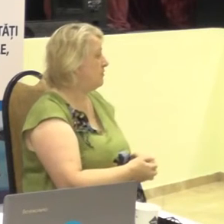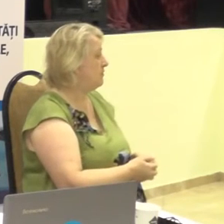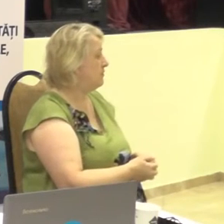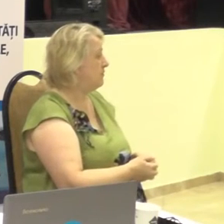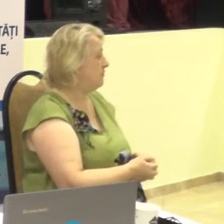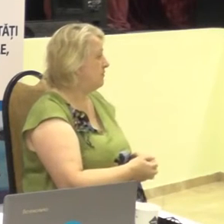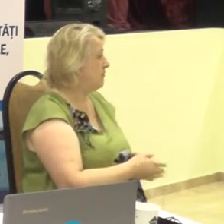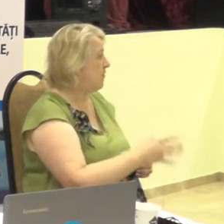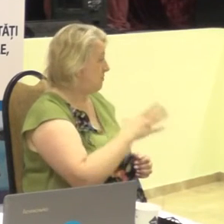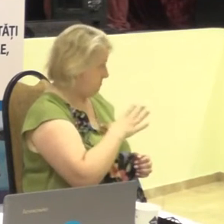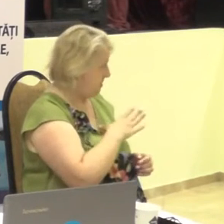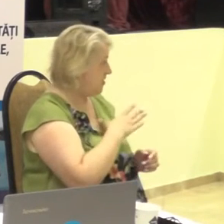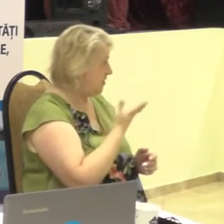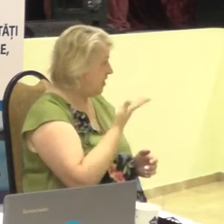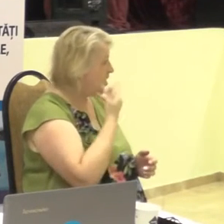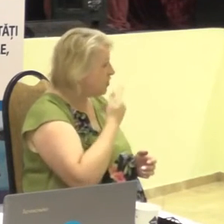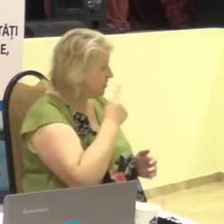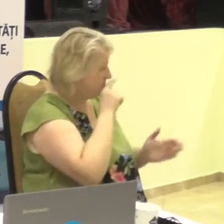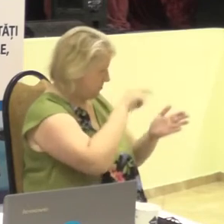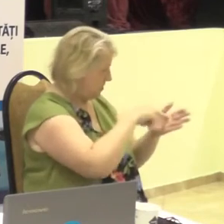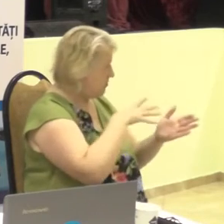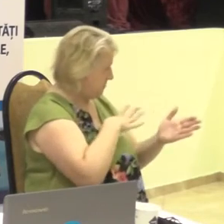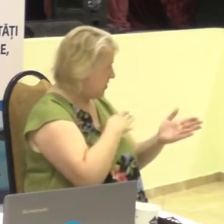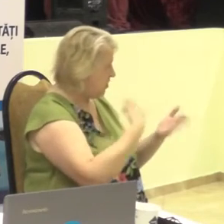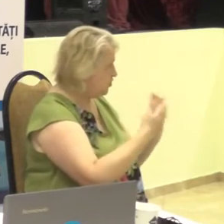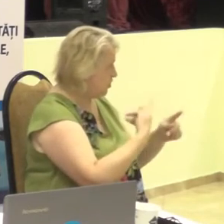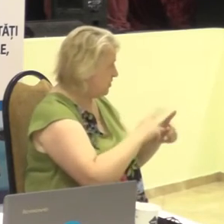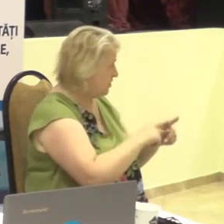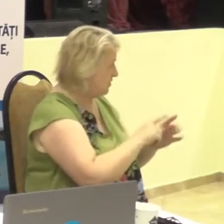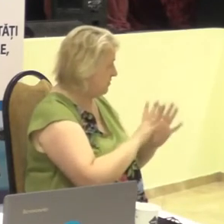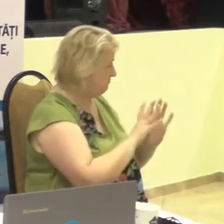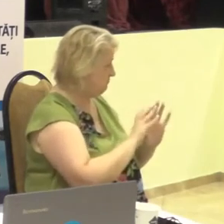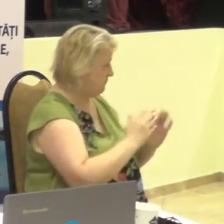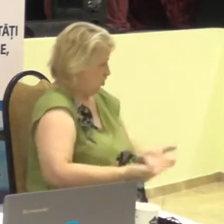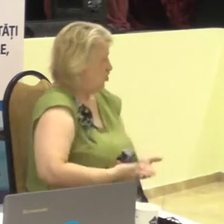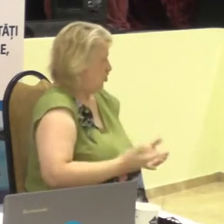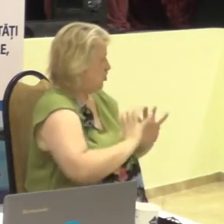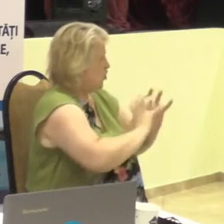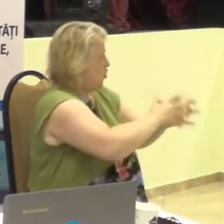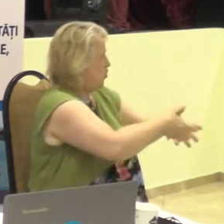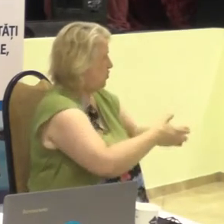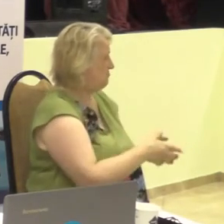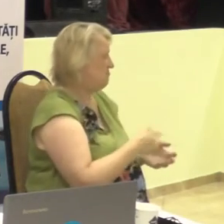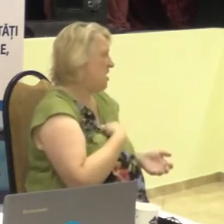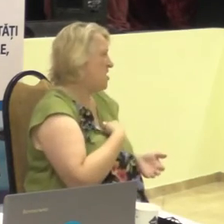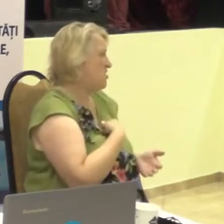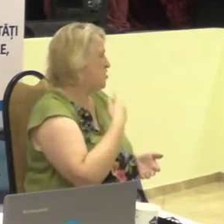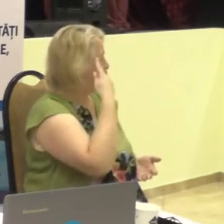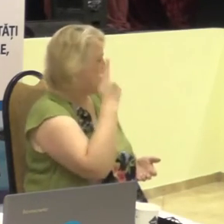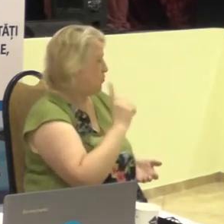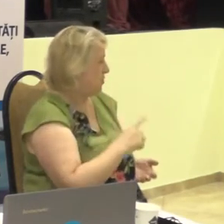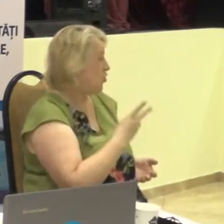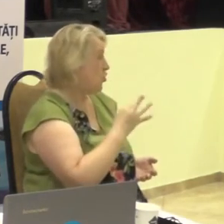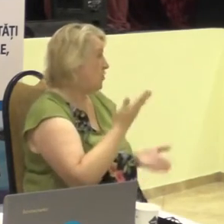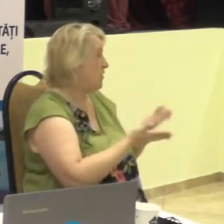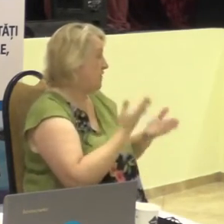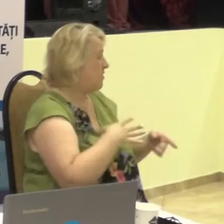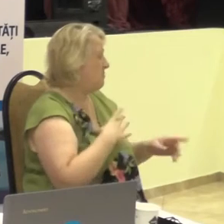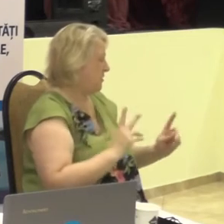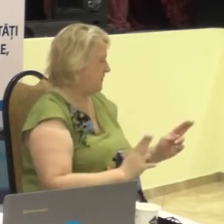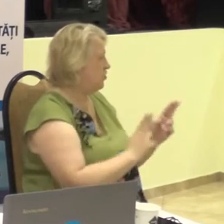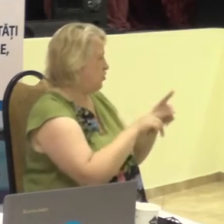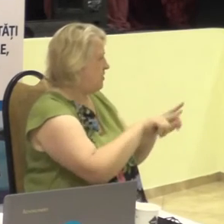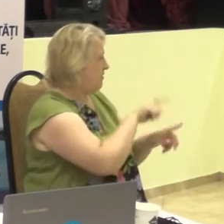Ați fost cumva în această lume? Nu sunt convinsă. Dar cred că sunt în lita său de